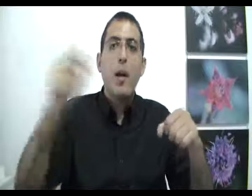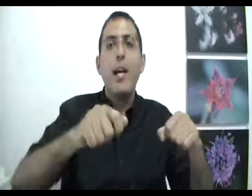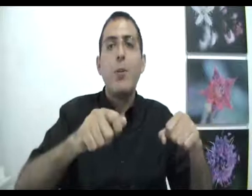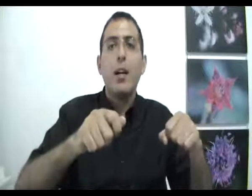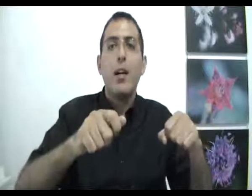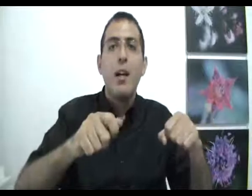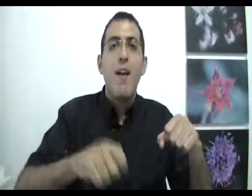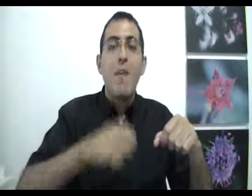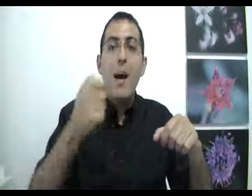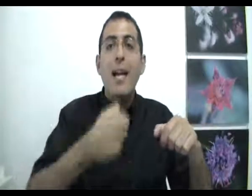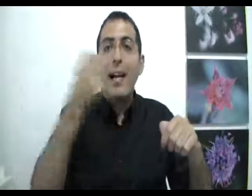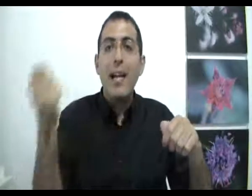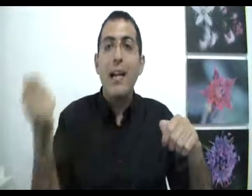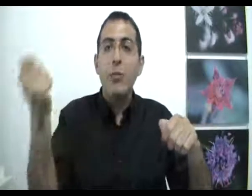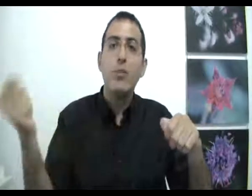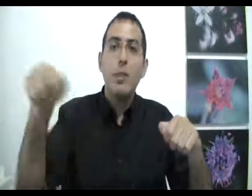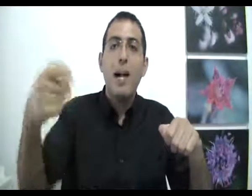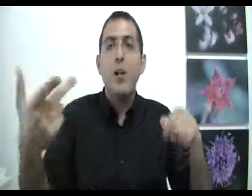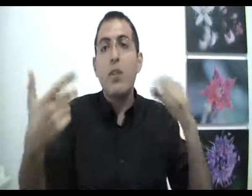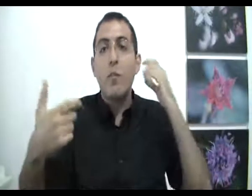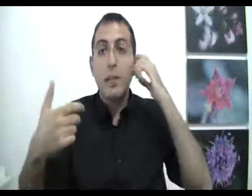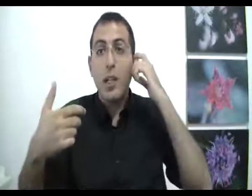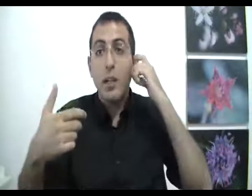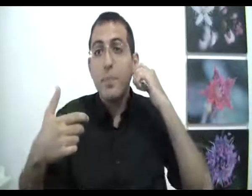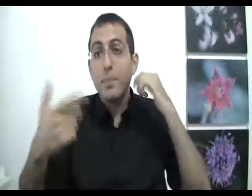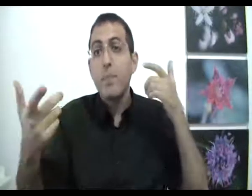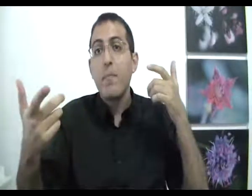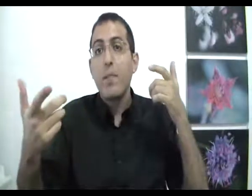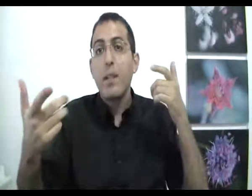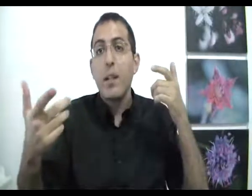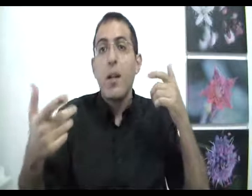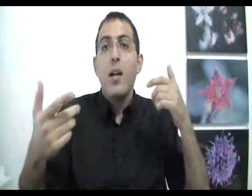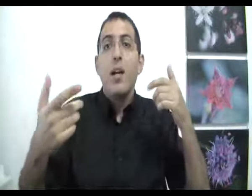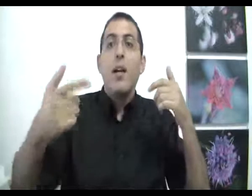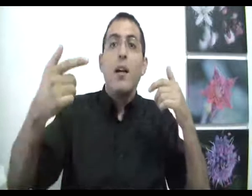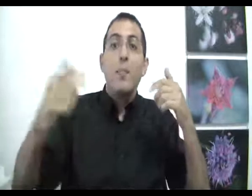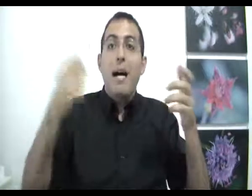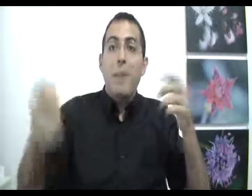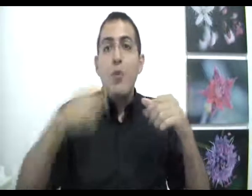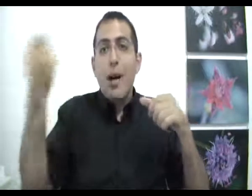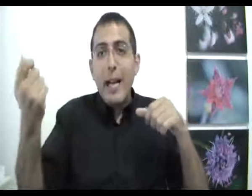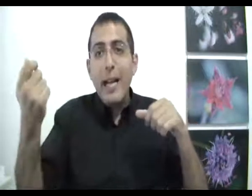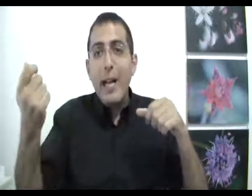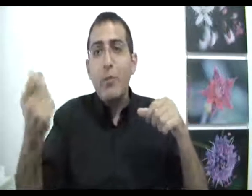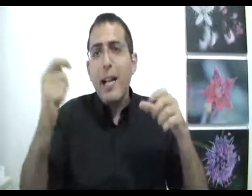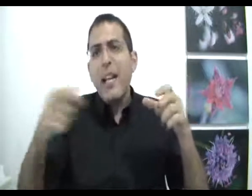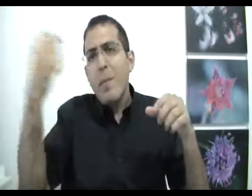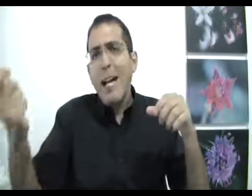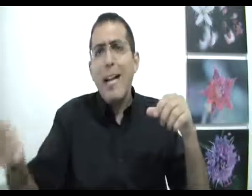יכריח אותך ומה הכריח את אותו סיבה להיות כפי מה שהיא מה? משהו אחר הכריח אותה? כן, ומה הכריח